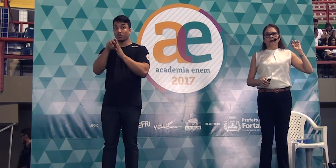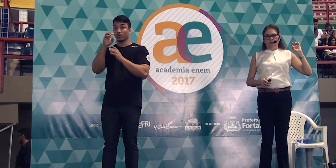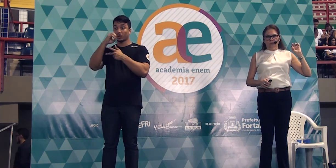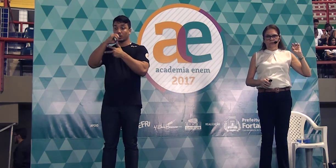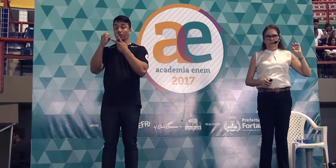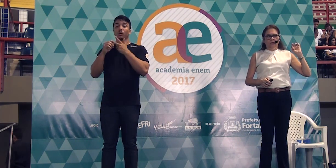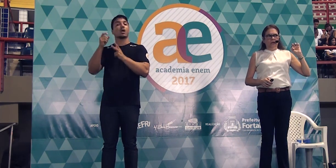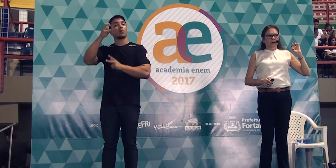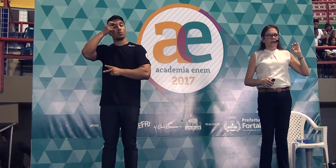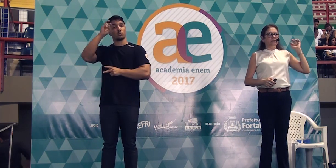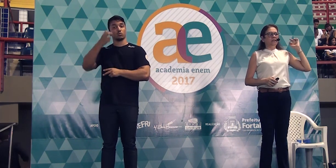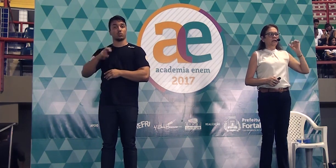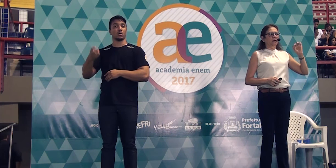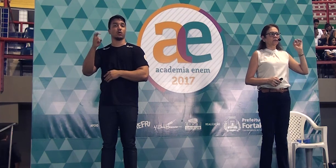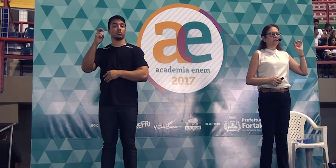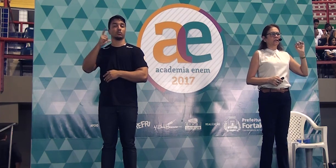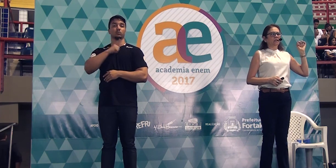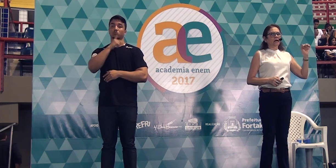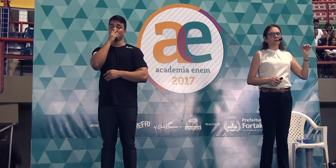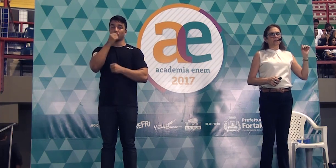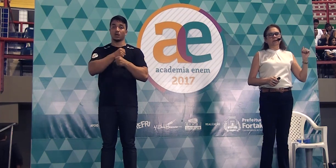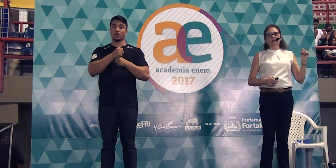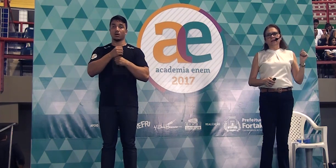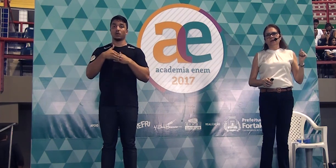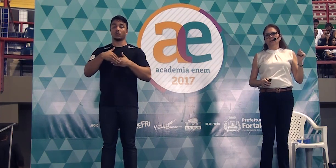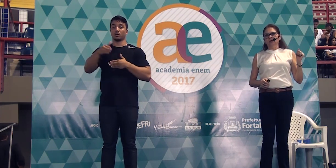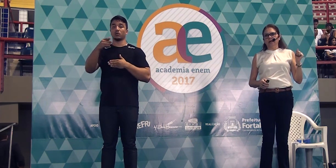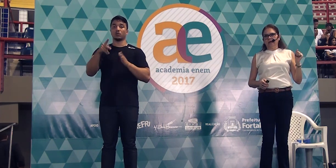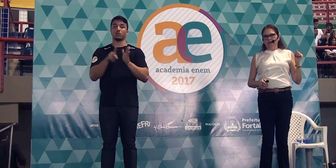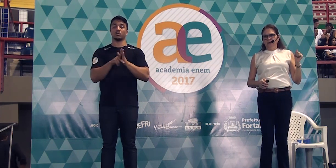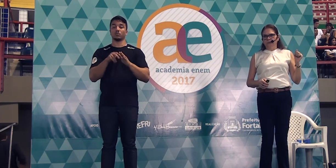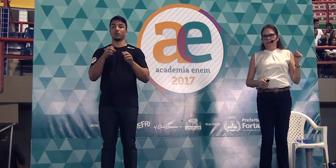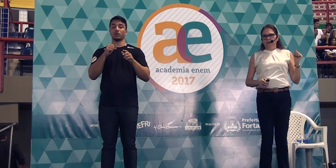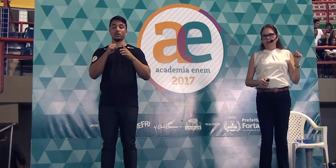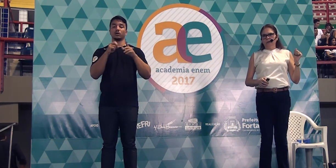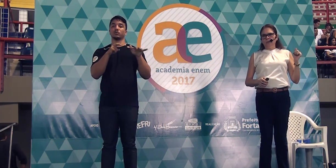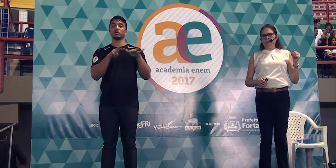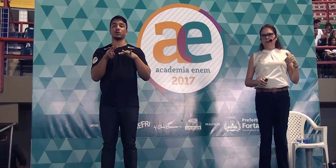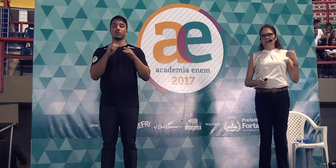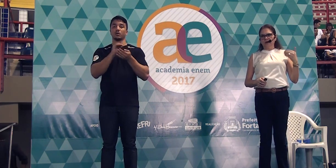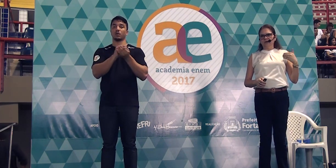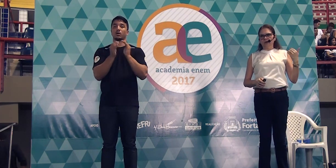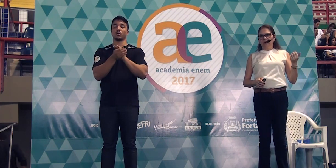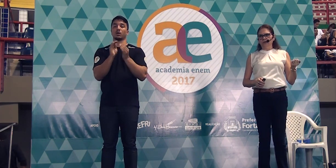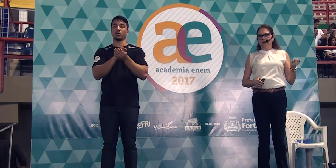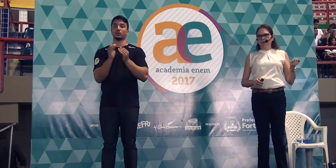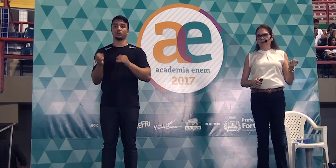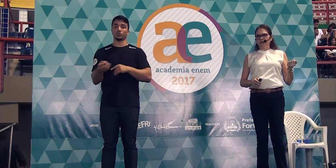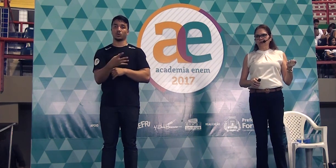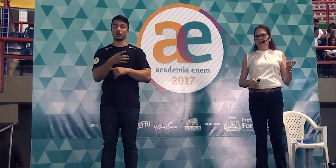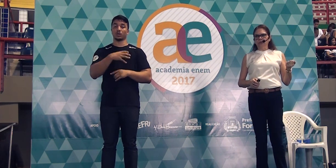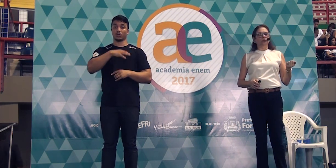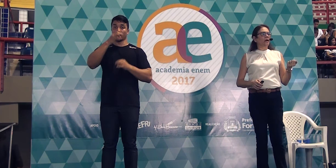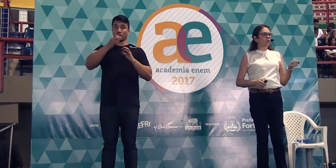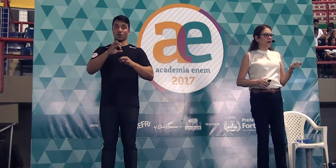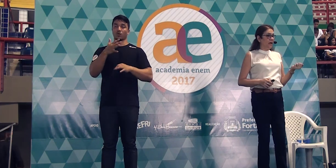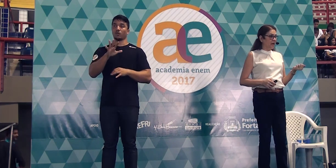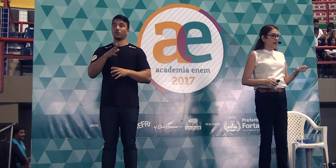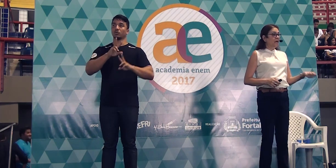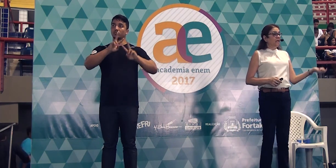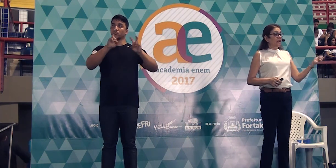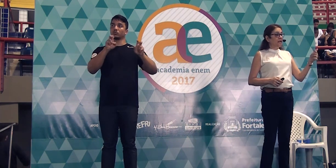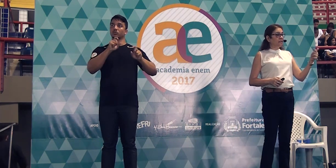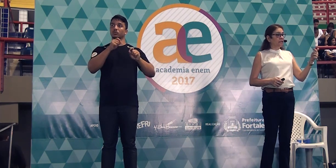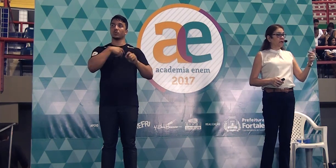cultural, esse ano é o centenário da semana da arte moderna, é provável cair um assunto cultural,